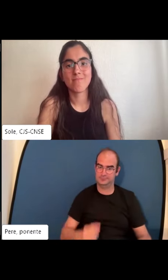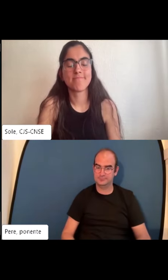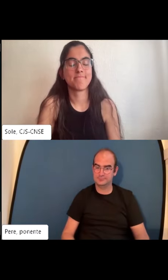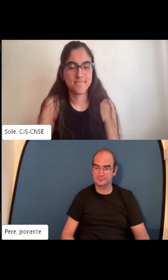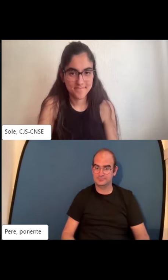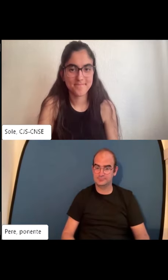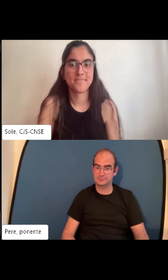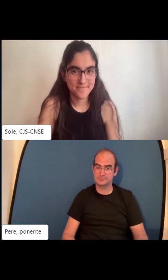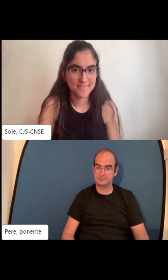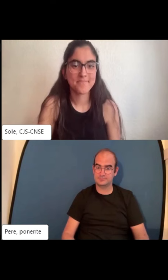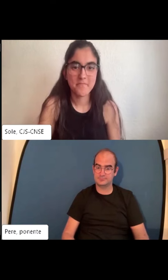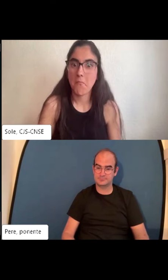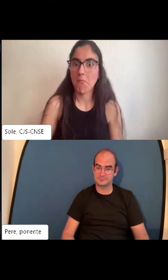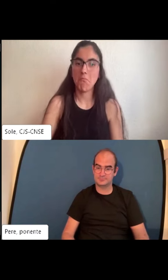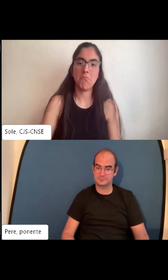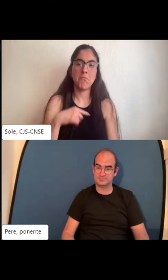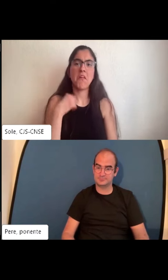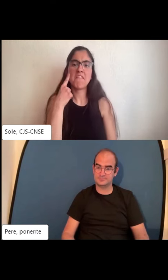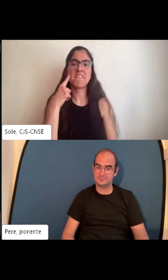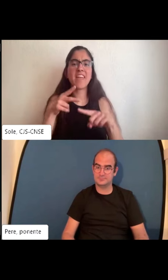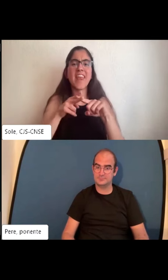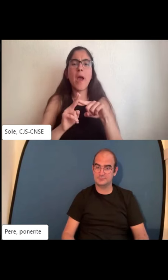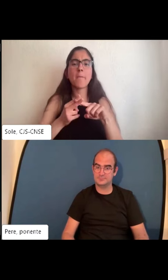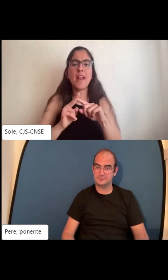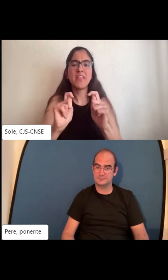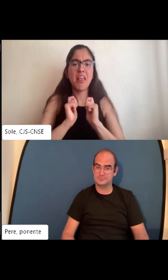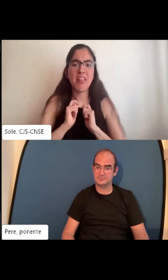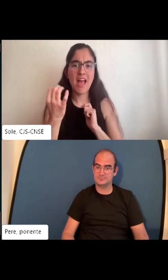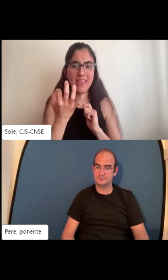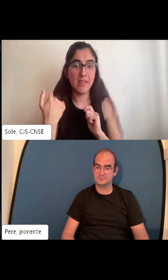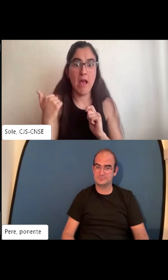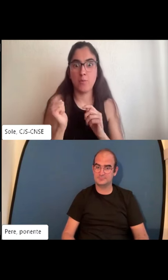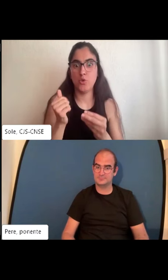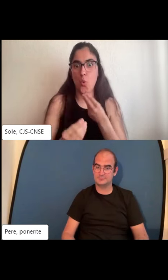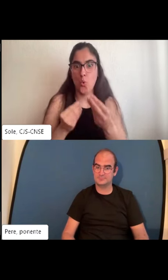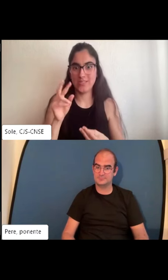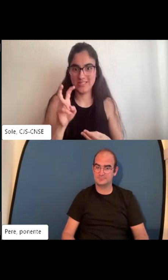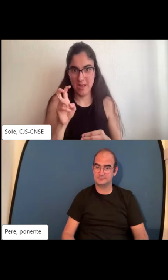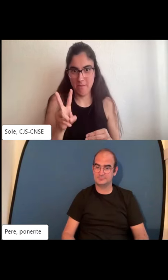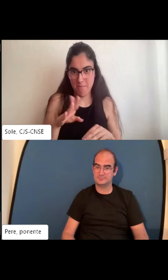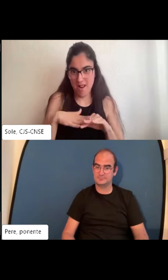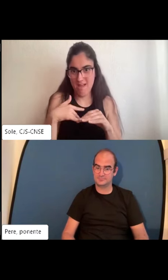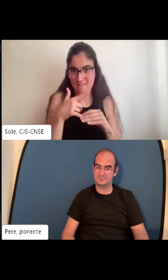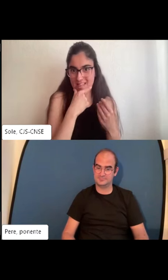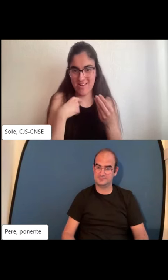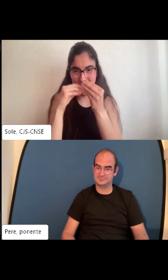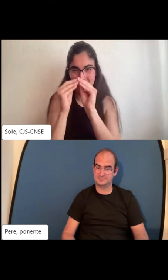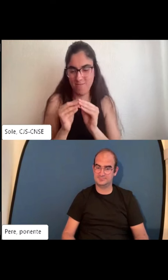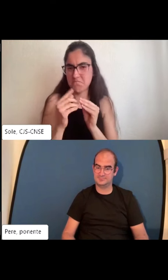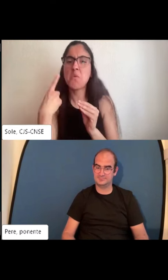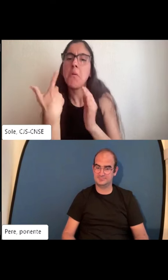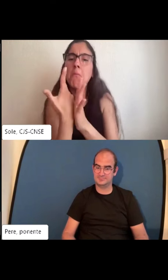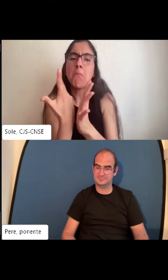las empresas se sientan atraídas por nosotras fíjate es una herramienta útil